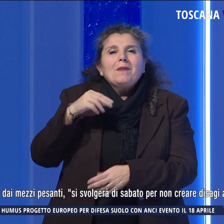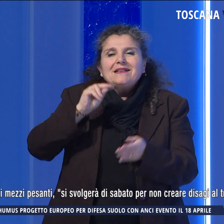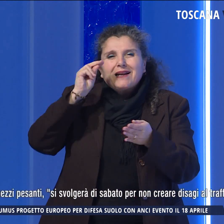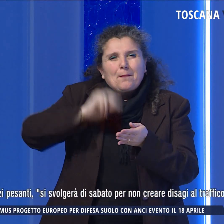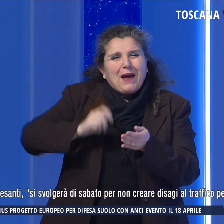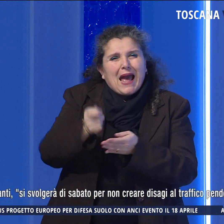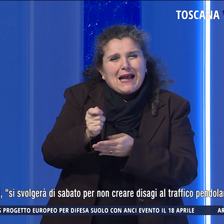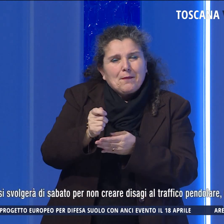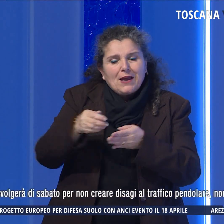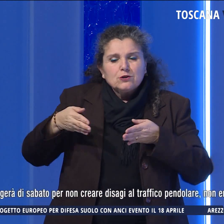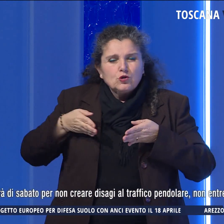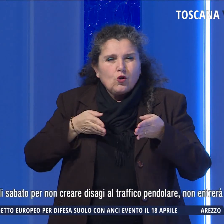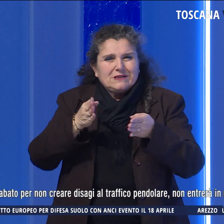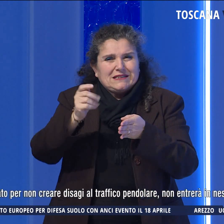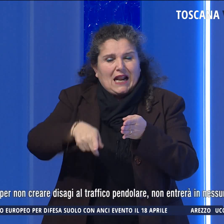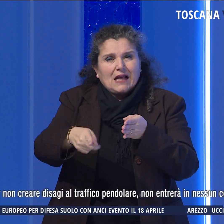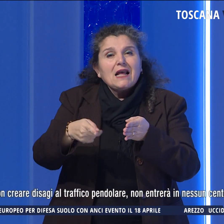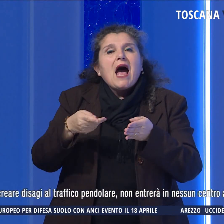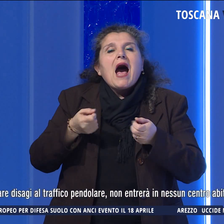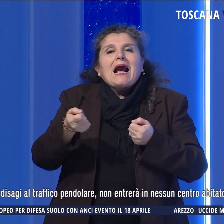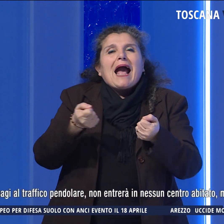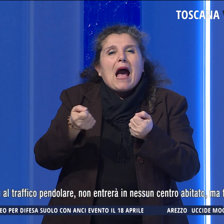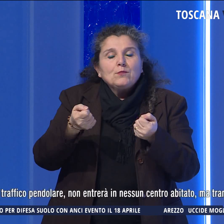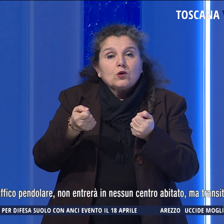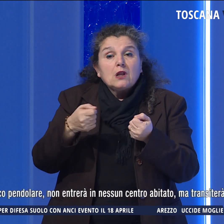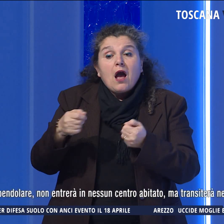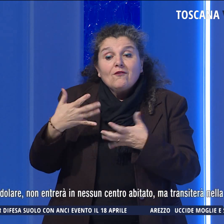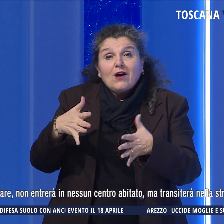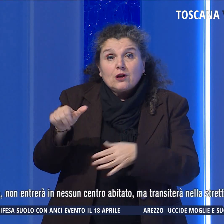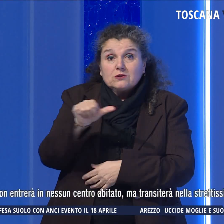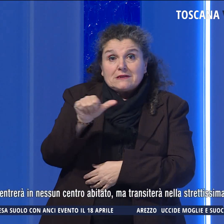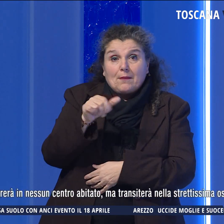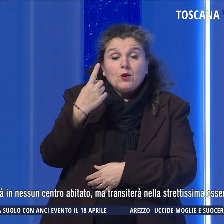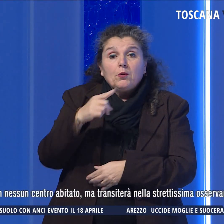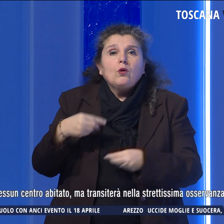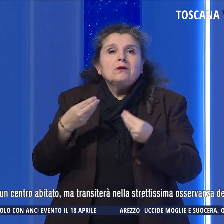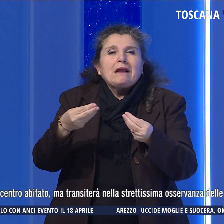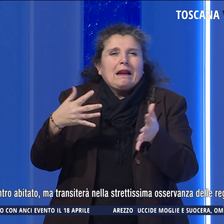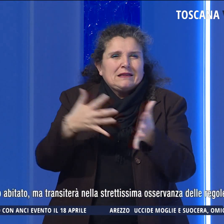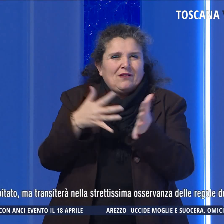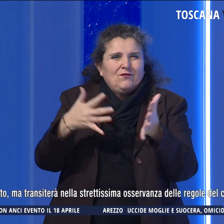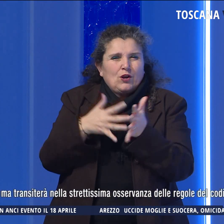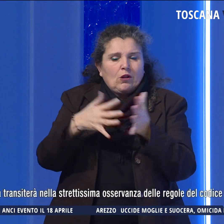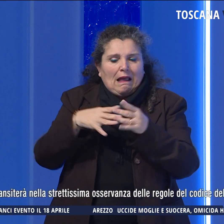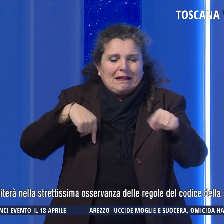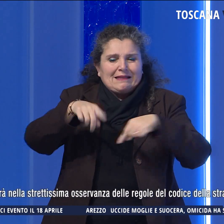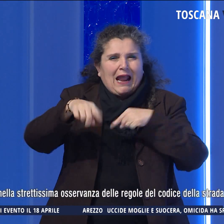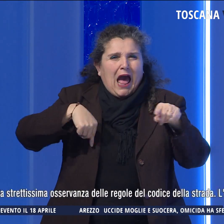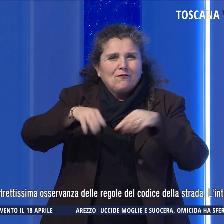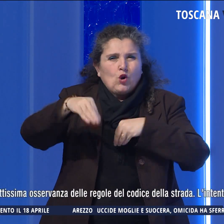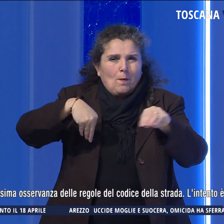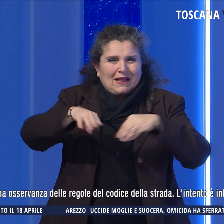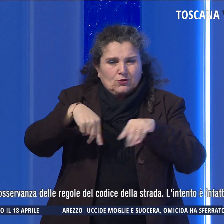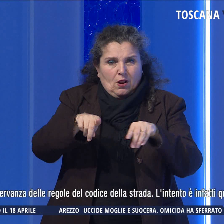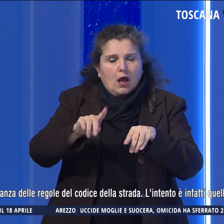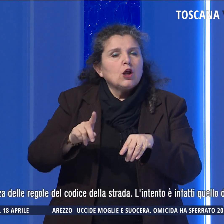si svolgerà di sabato per non creare infatti disagi al traffico pendolare. Non entrerà in nessun